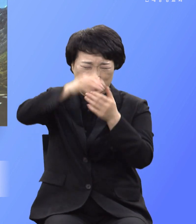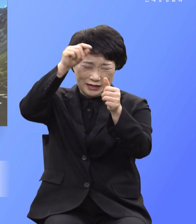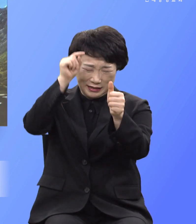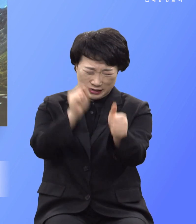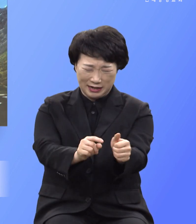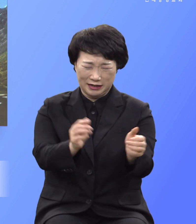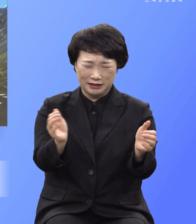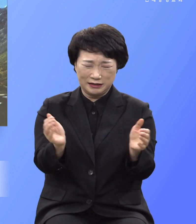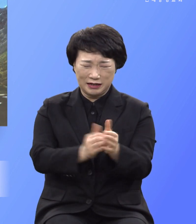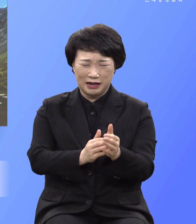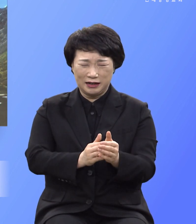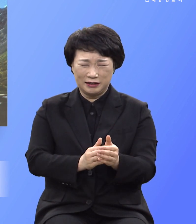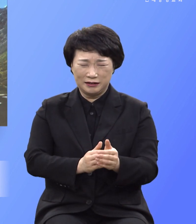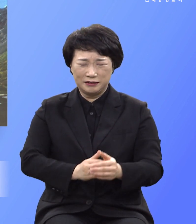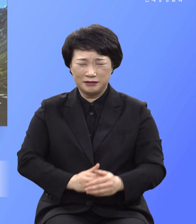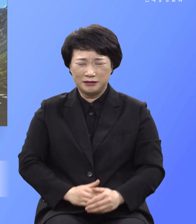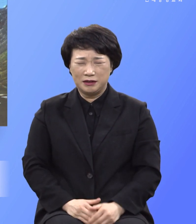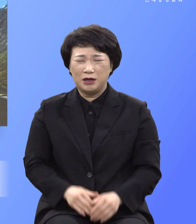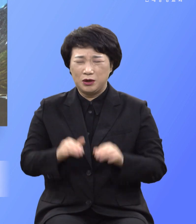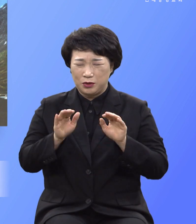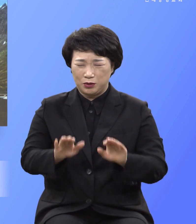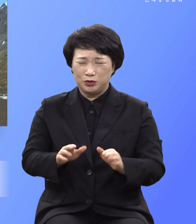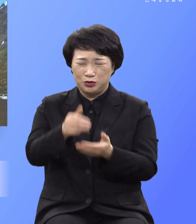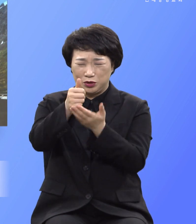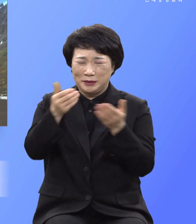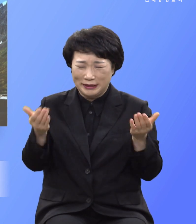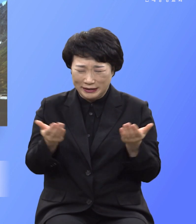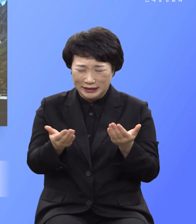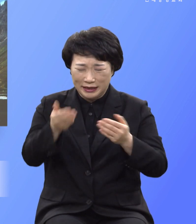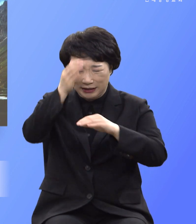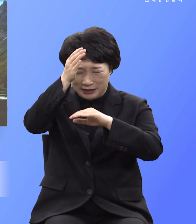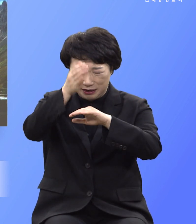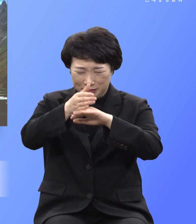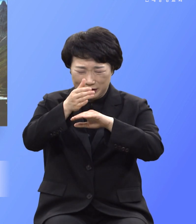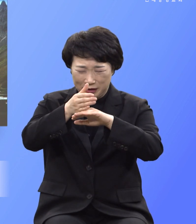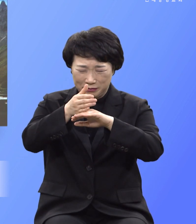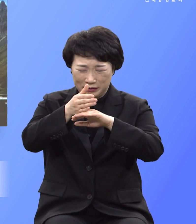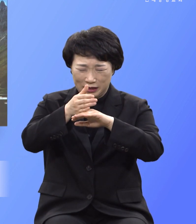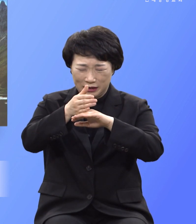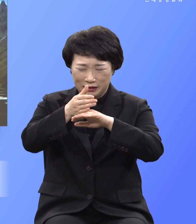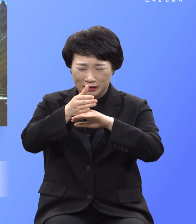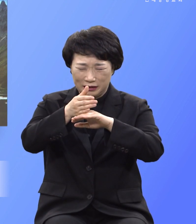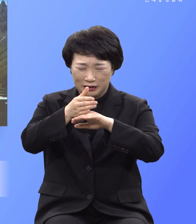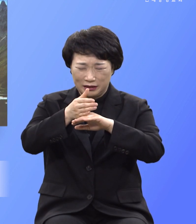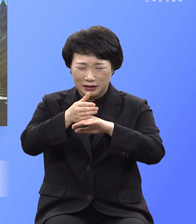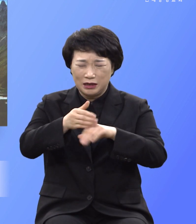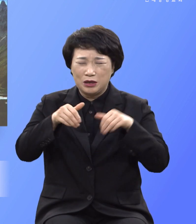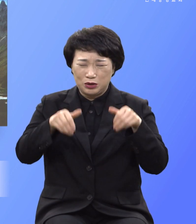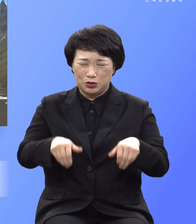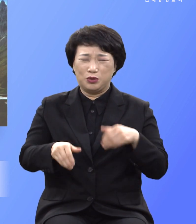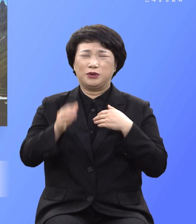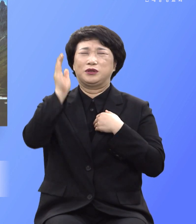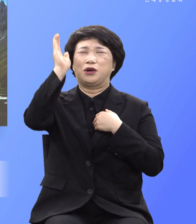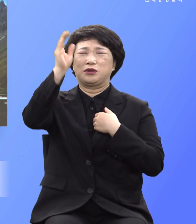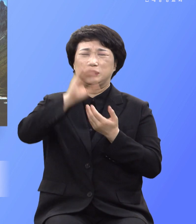지옵소서 오늘 주가 일하심을 감사합니다 종을 써주심을 감사합니다